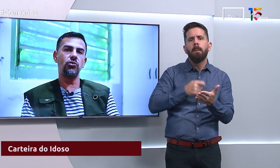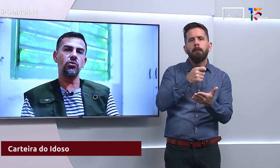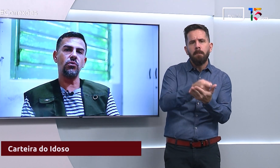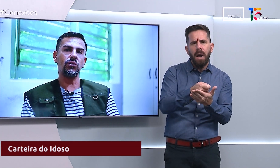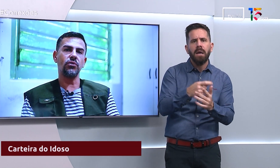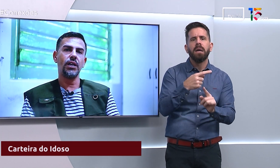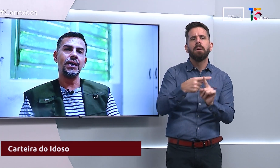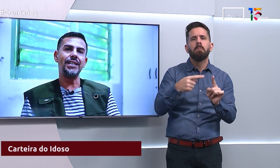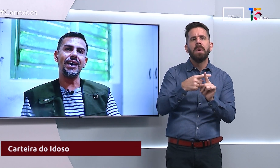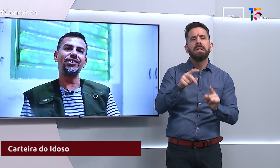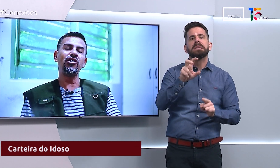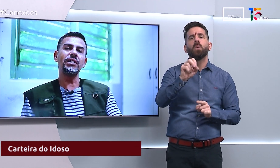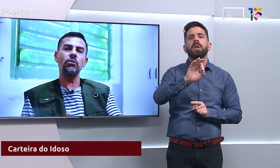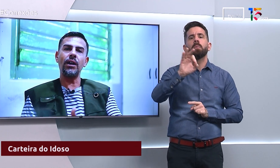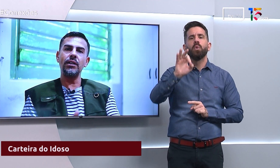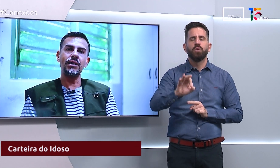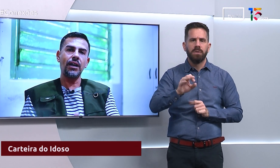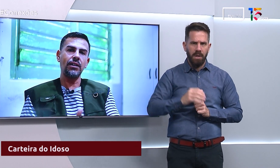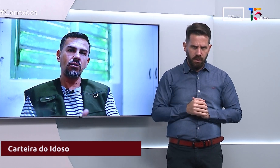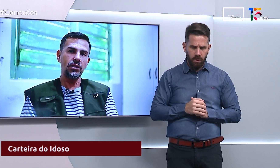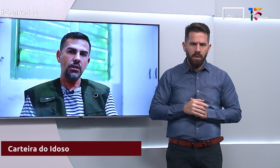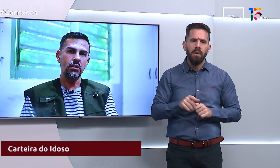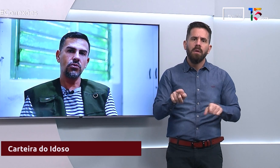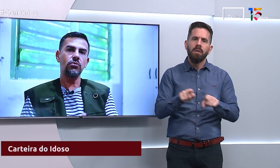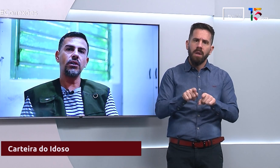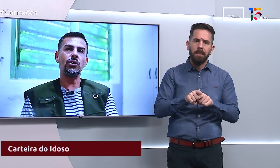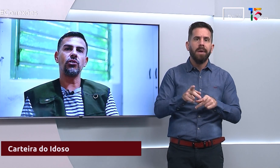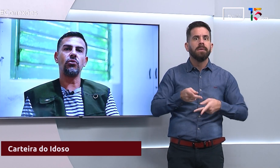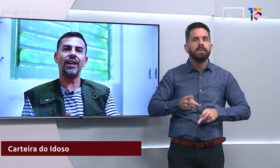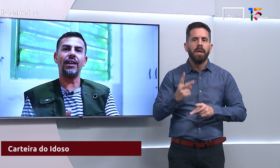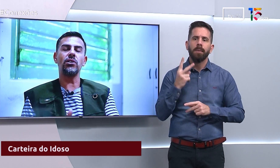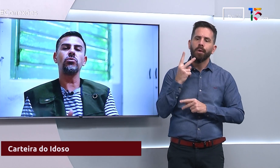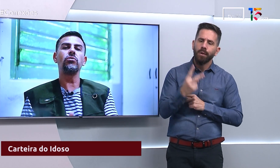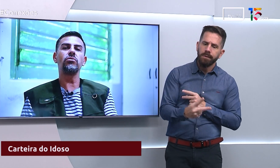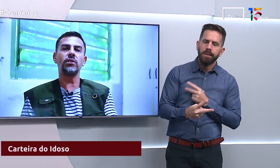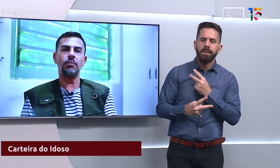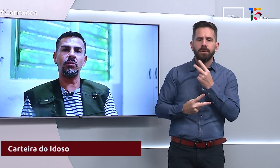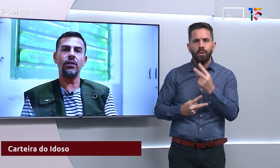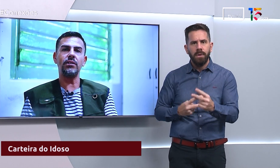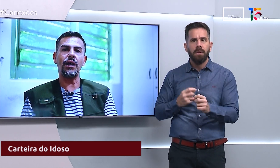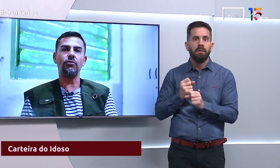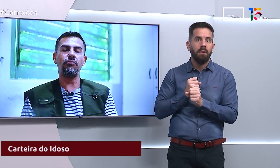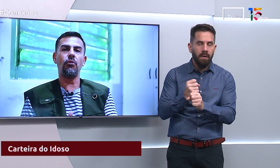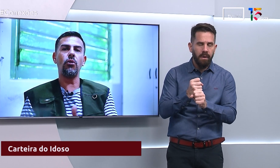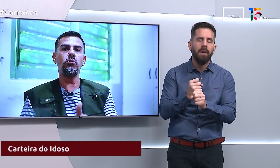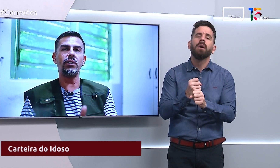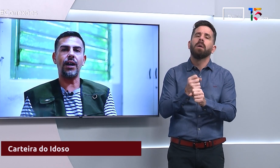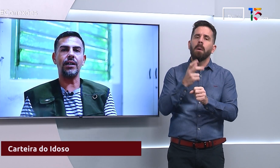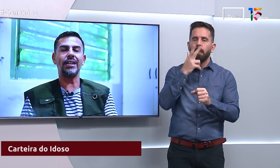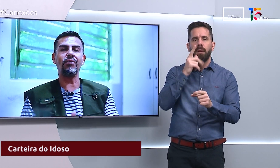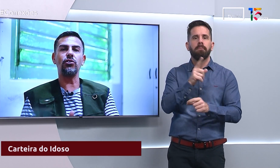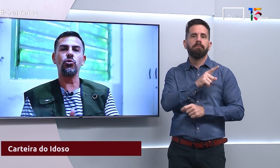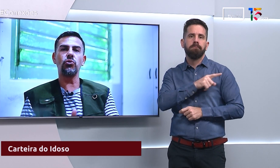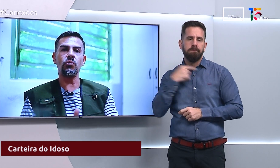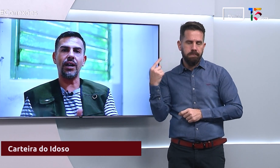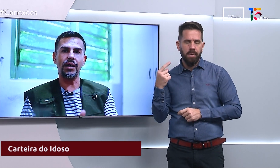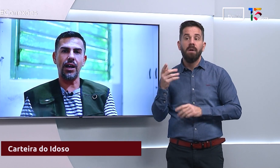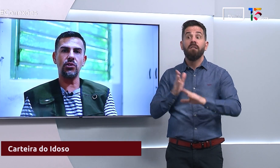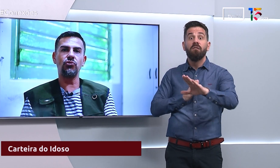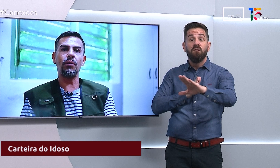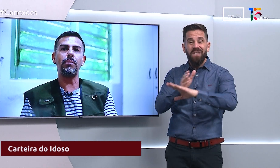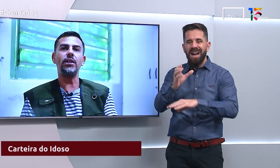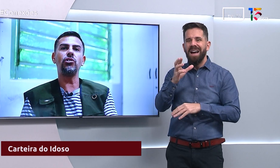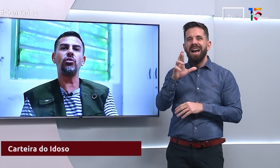% de desconto. E ela desatualiza a cada dois anos, ou seja, o cadastro único sempre atualizado. Foi no CRAS, atualizou o seu